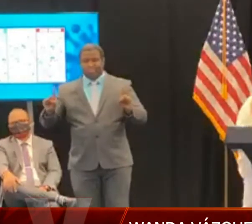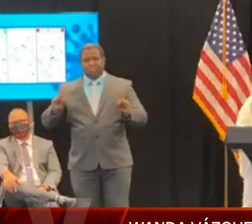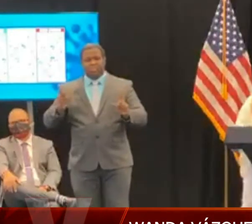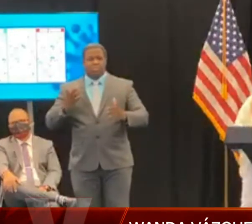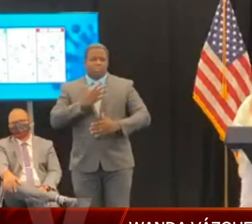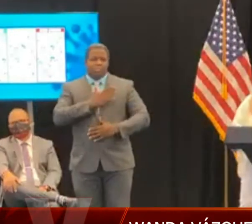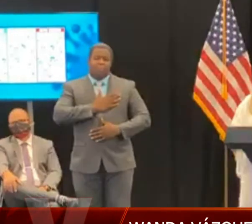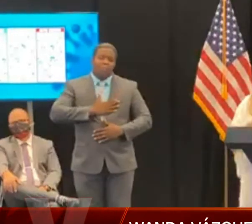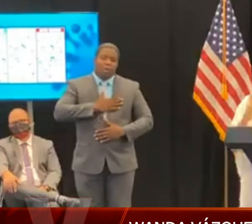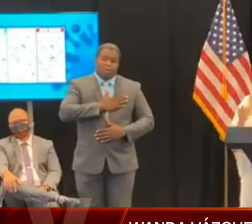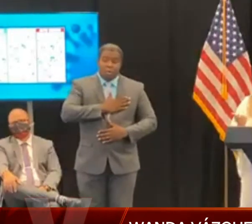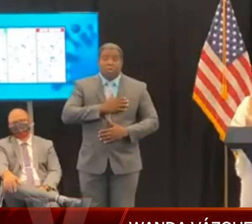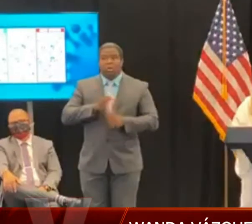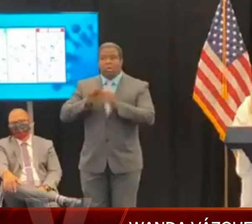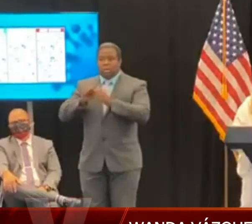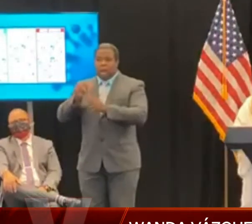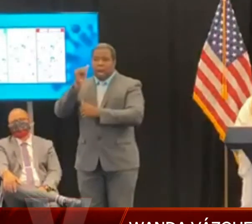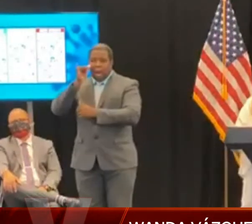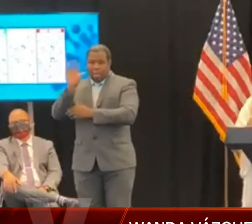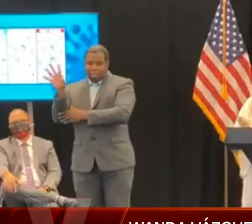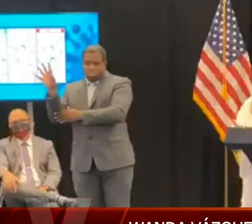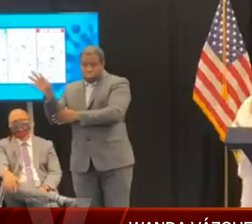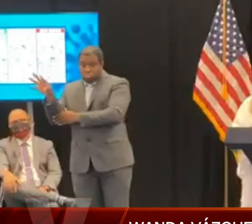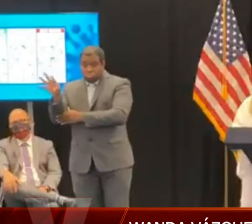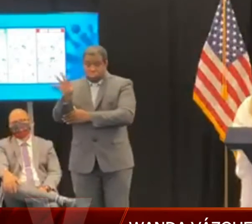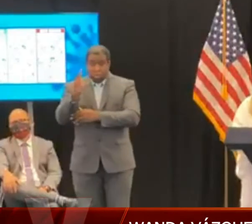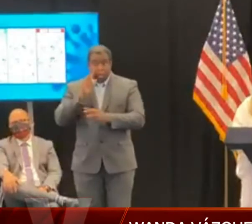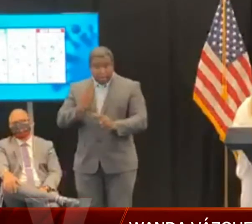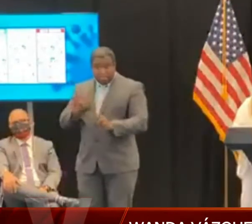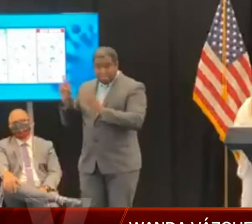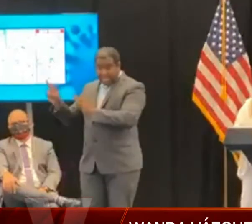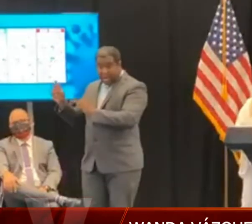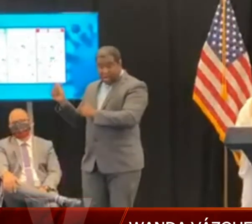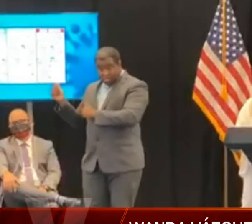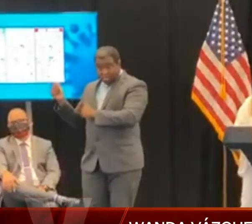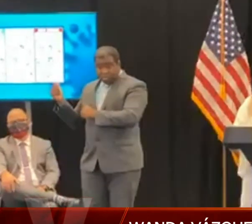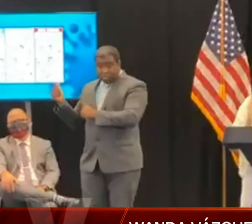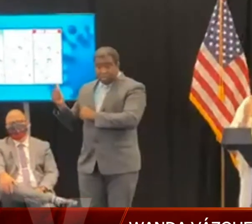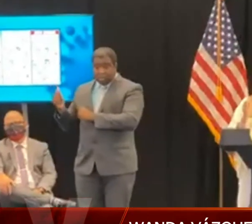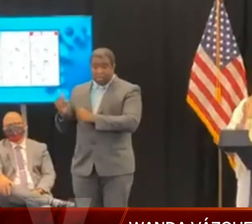gráfica, aquellos que nos estén escuchando lo pueden ver en la página del CDC,